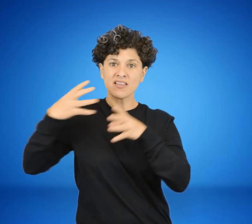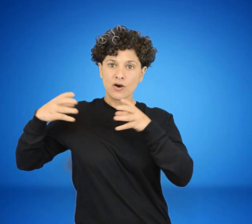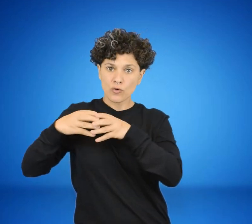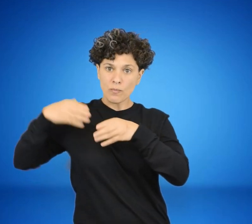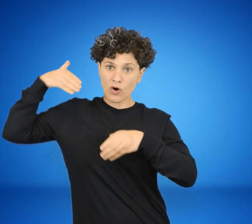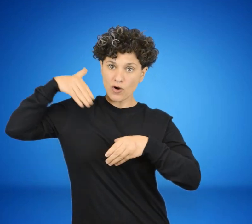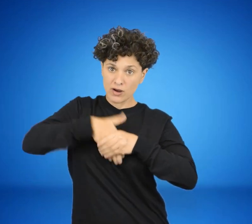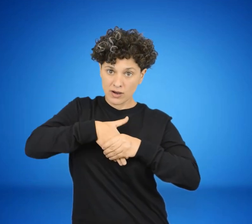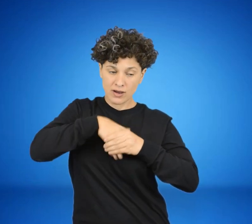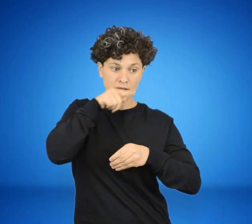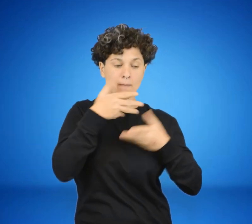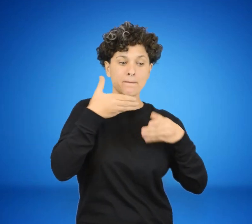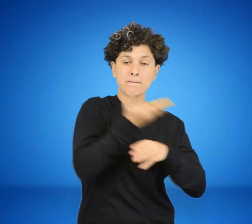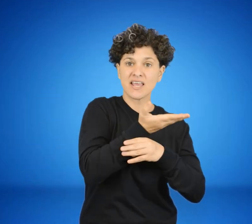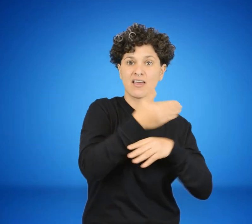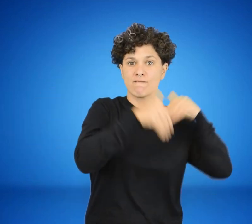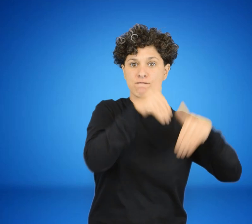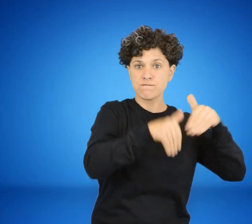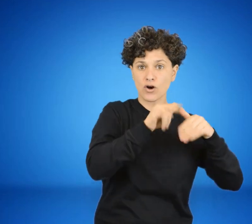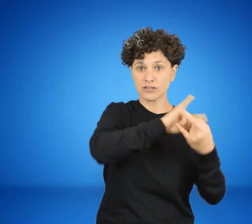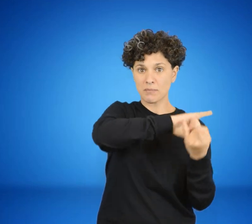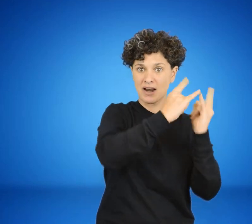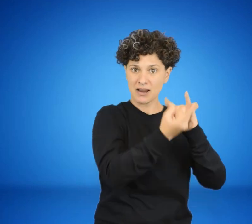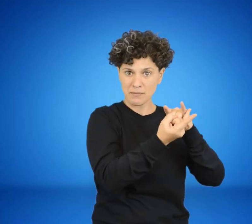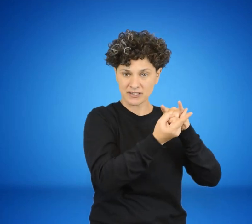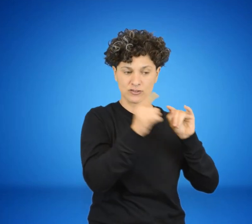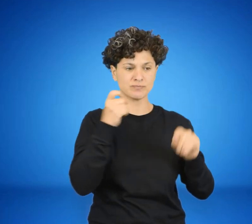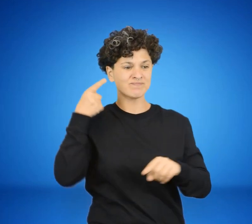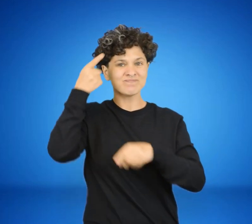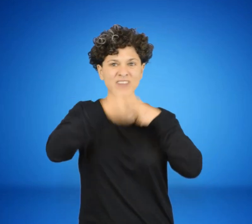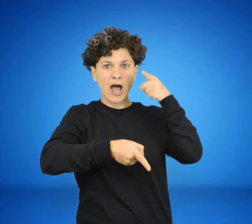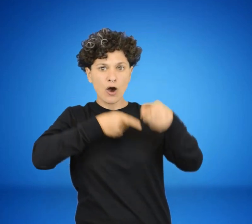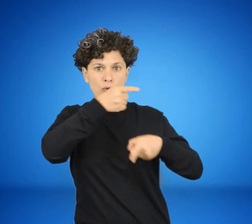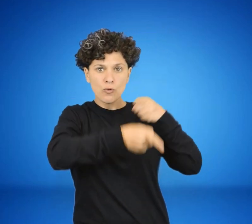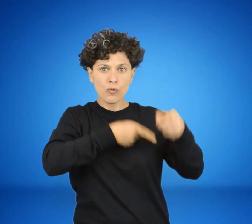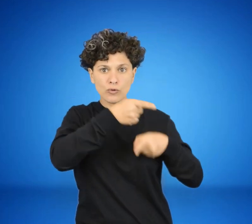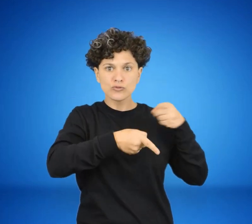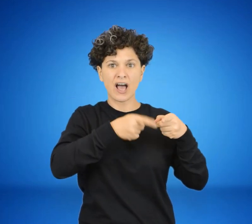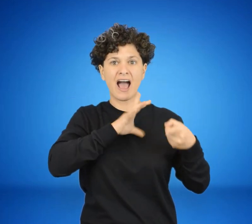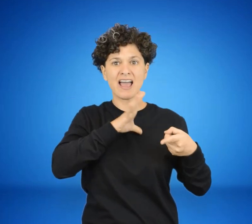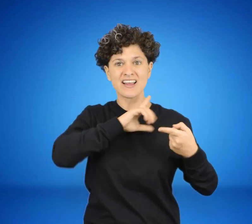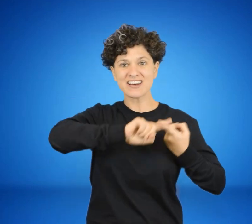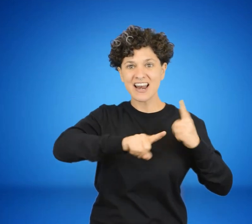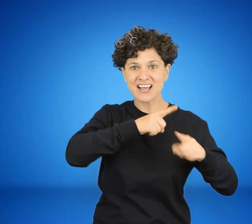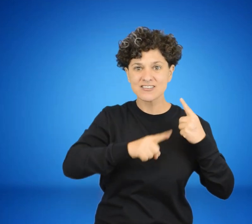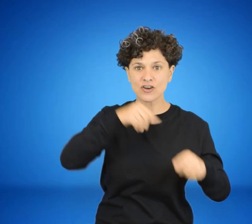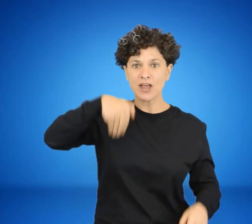enviado por el Ejecutivo al Parlamento. Se lo acusaba de vinculaciones con el